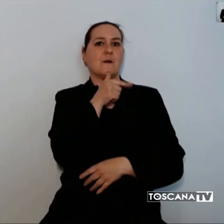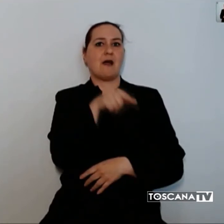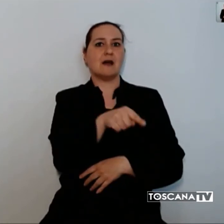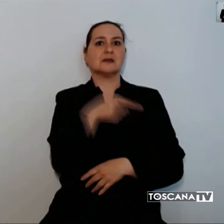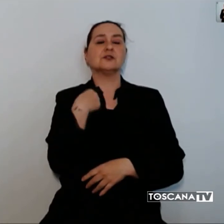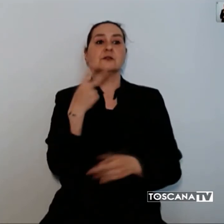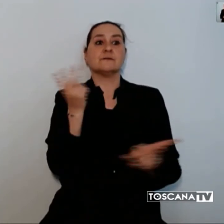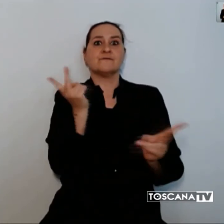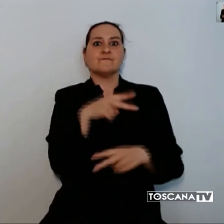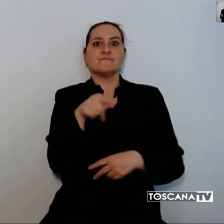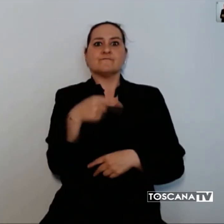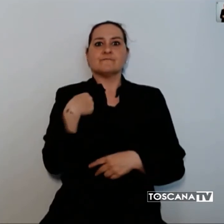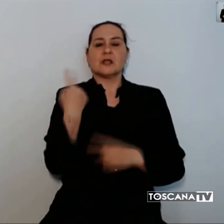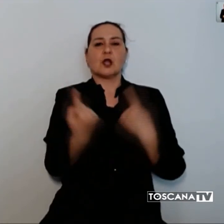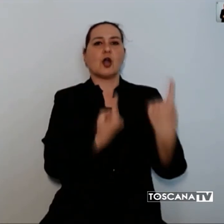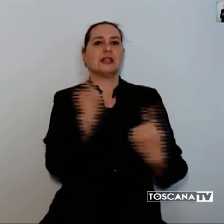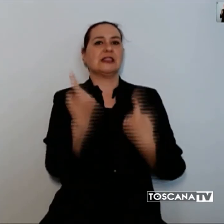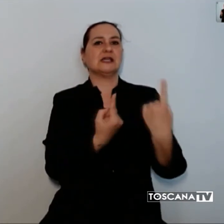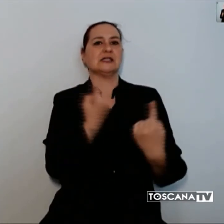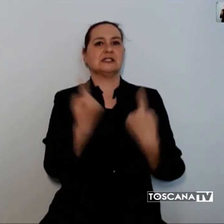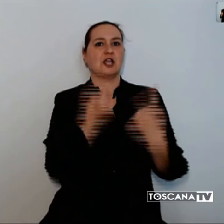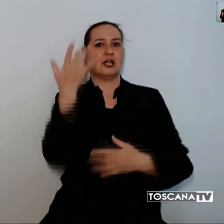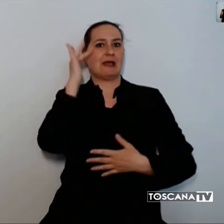delle attuali condizioni di rischio.